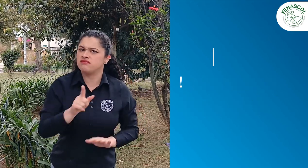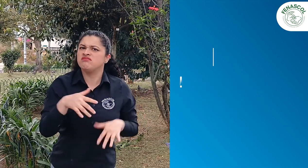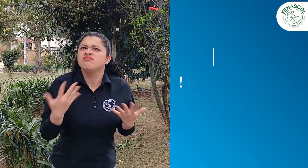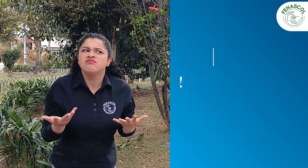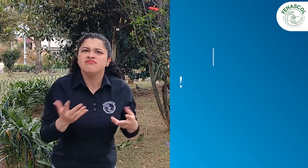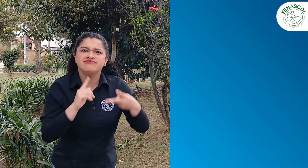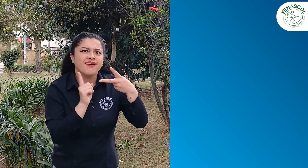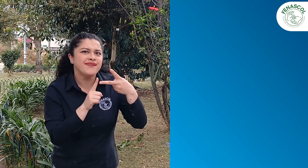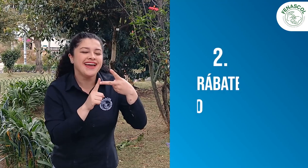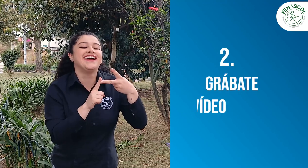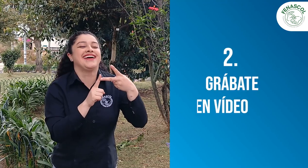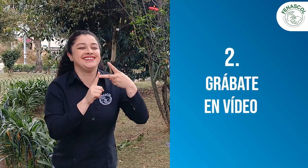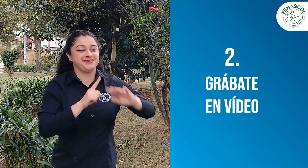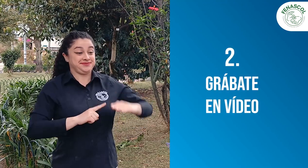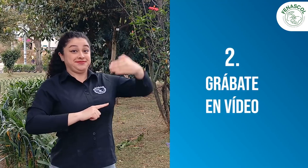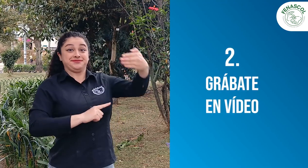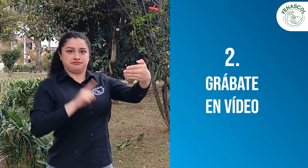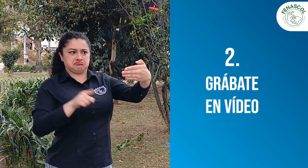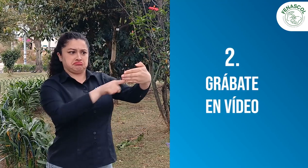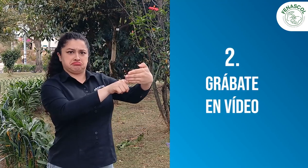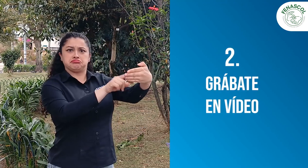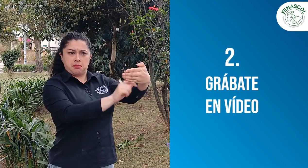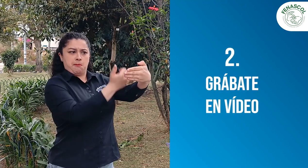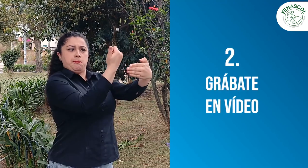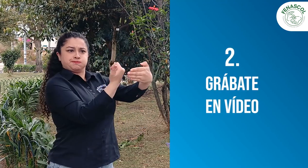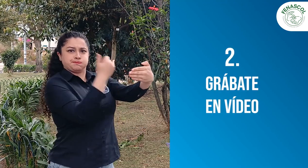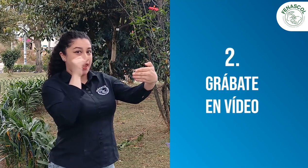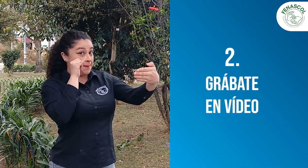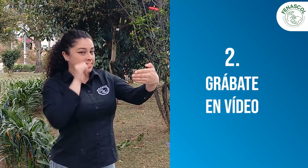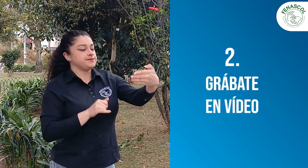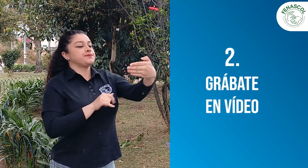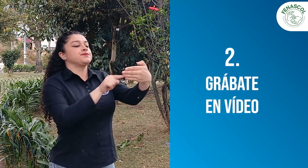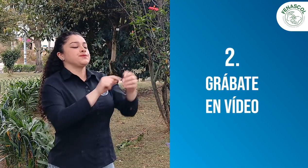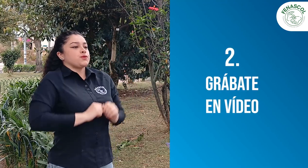Segundo, grábate en video diciendo en lengua de señas la frase.